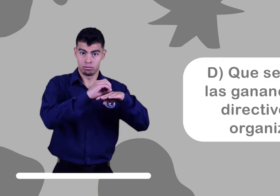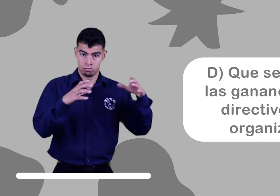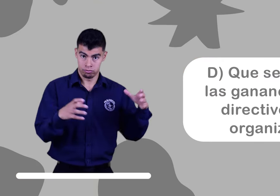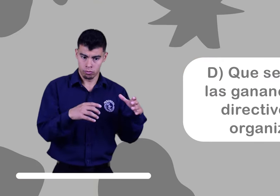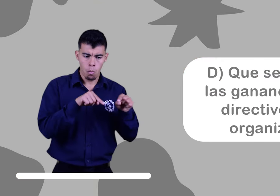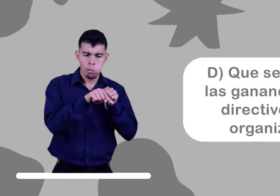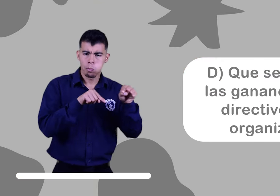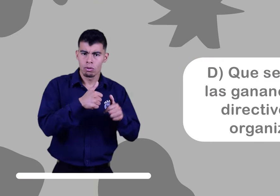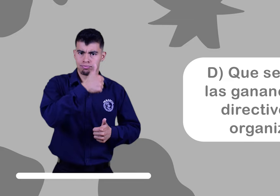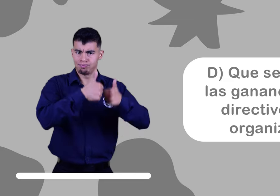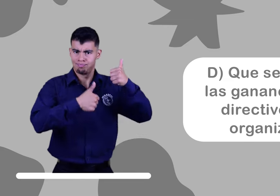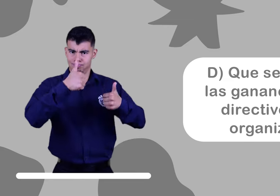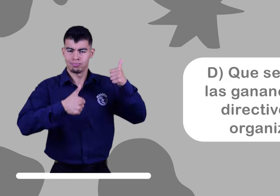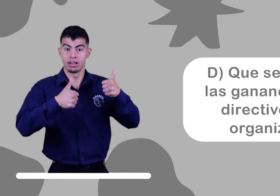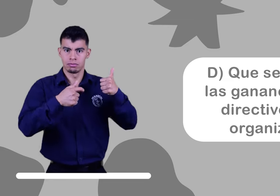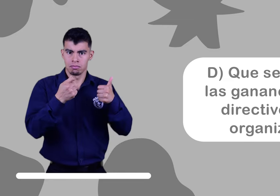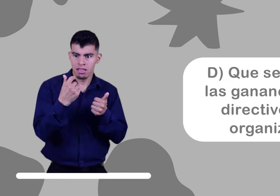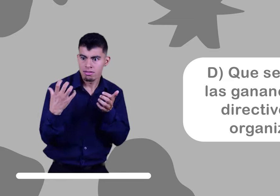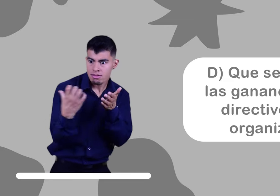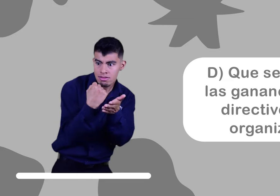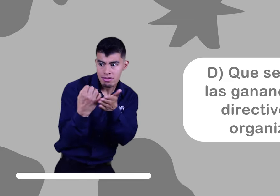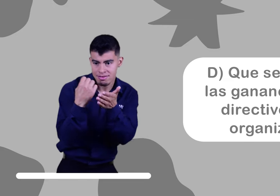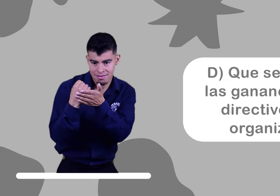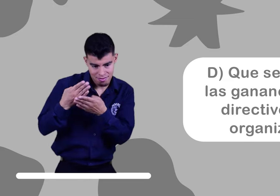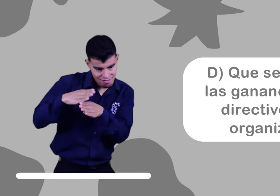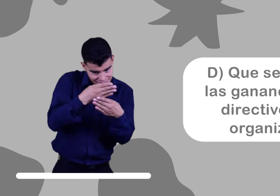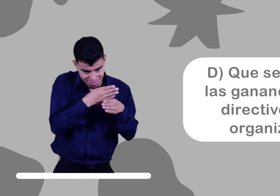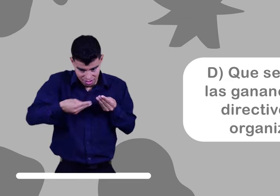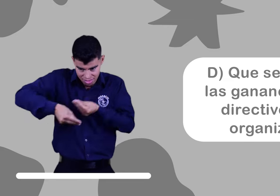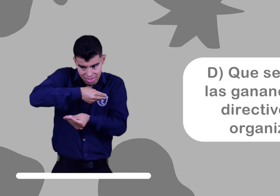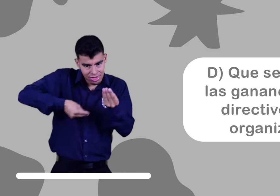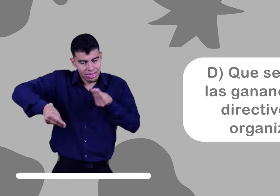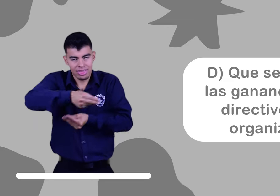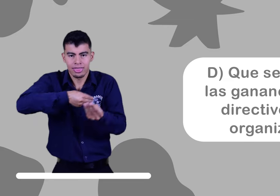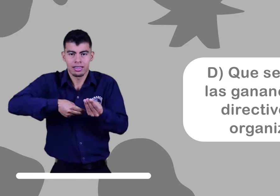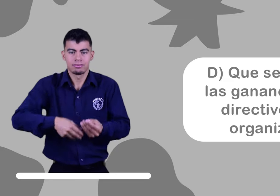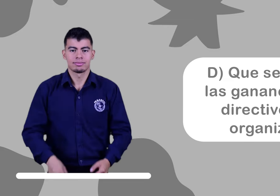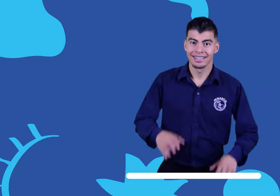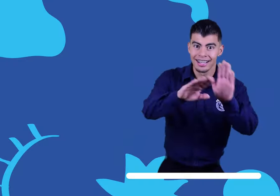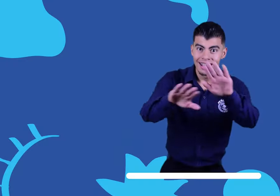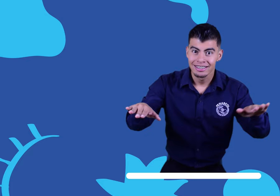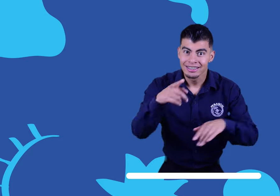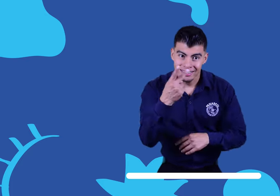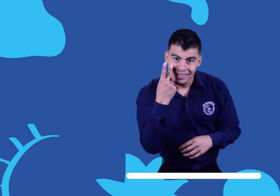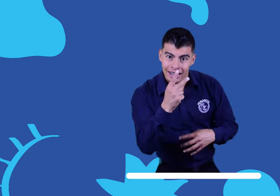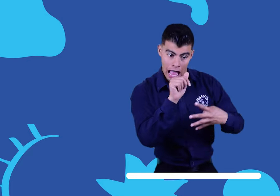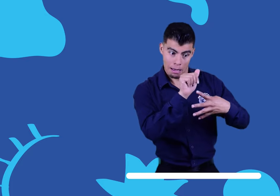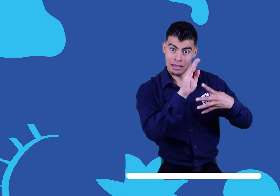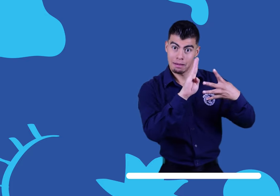Que se reparten las ganancias entre los directivos de la organización. ¡Ey! ¿Vieron que